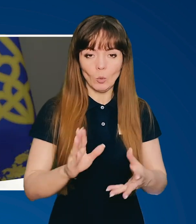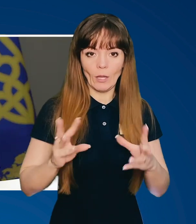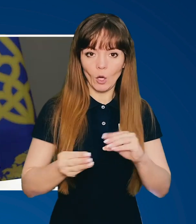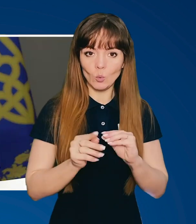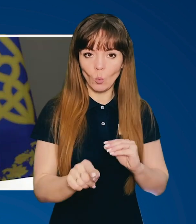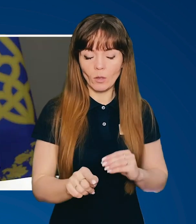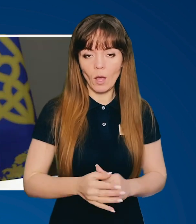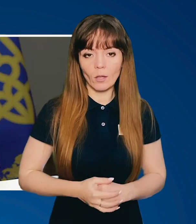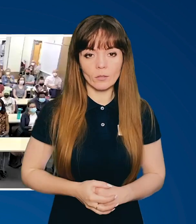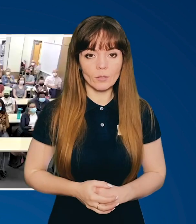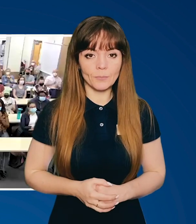результат.